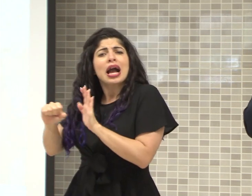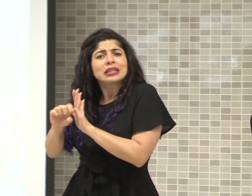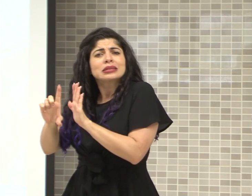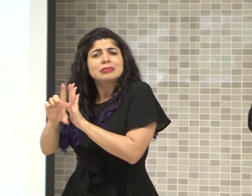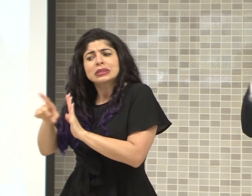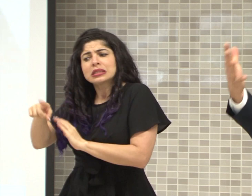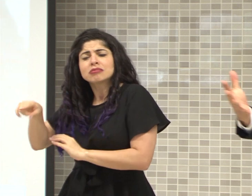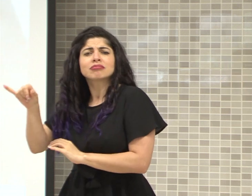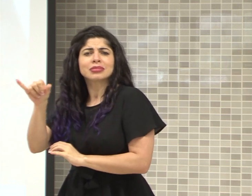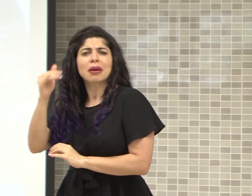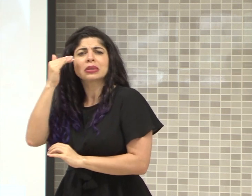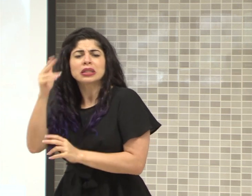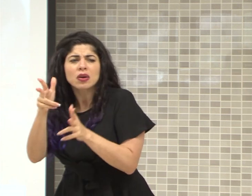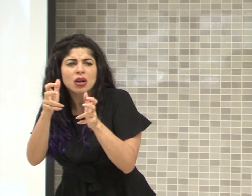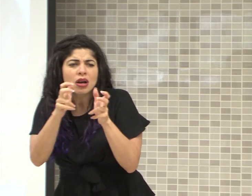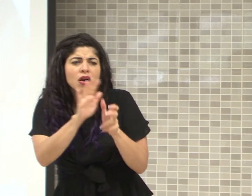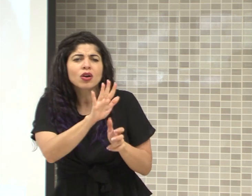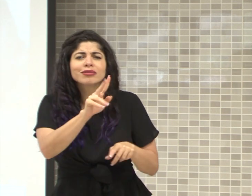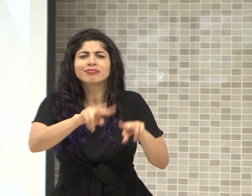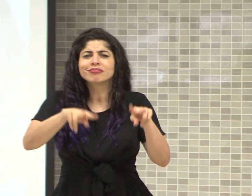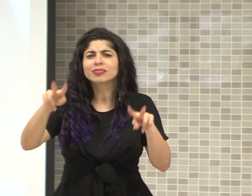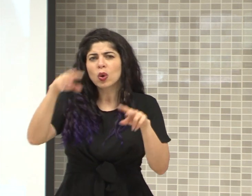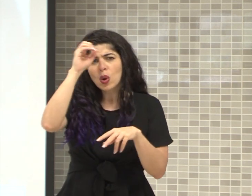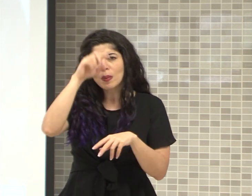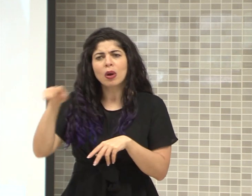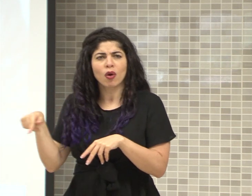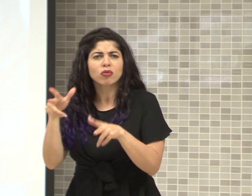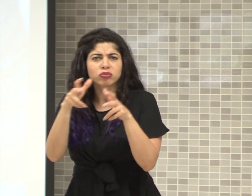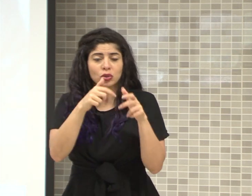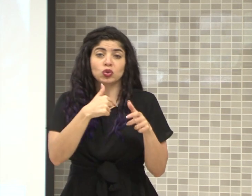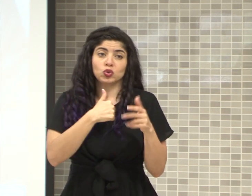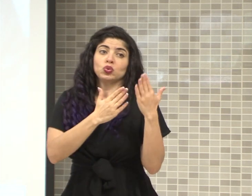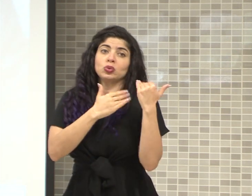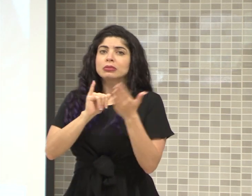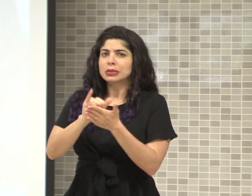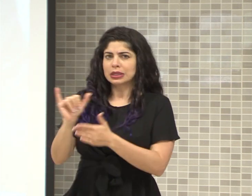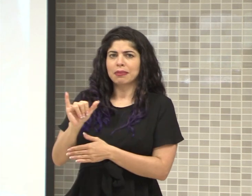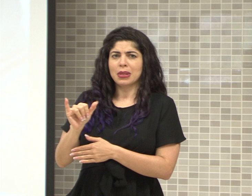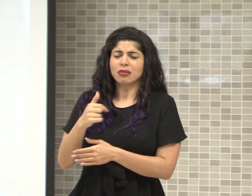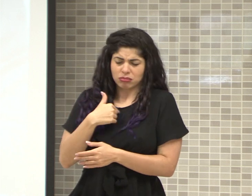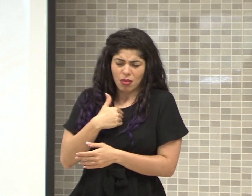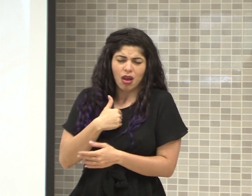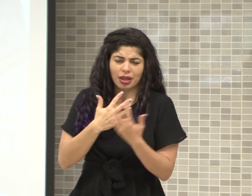también sabrá escuchar las voces tan diversas. Yo tengo también esa esperanza. La tengo.